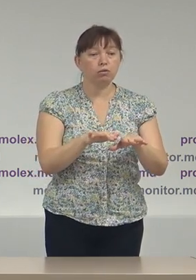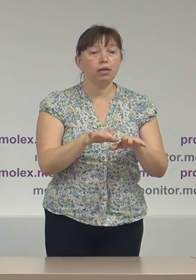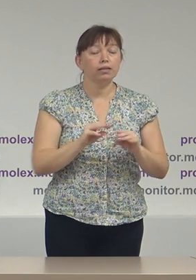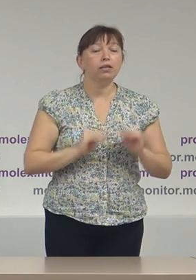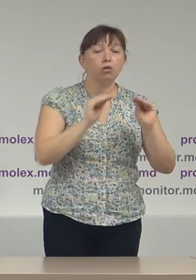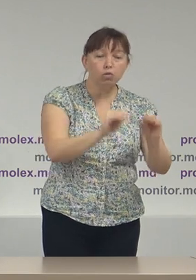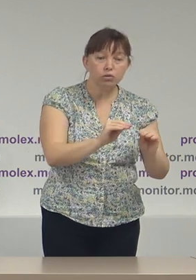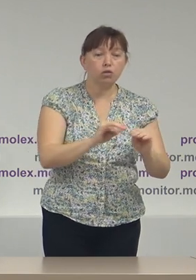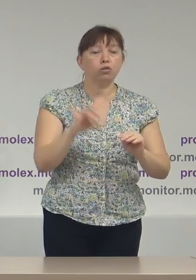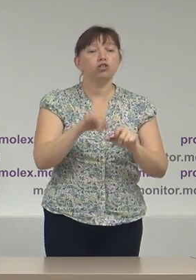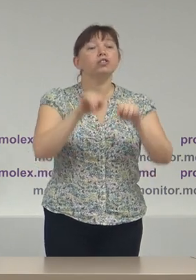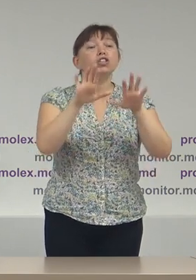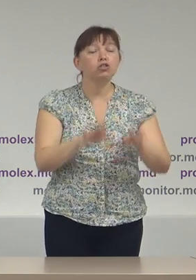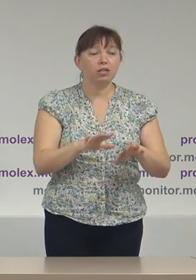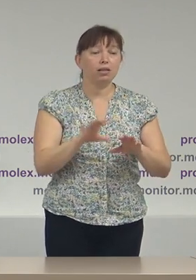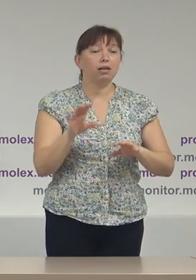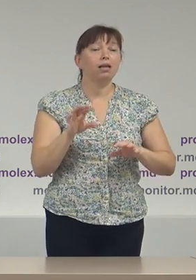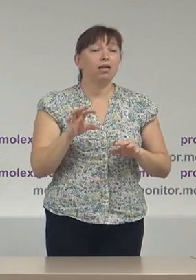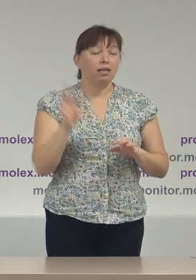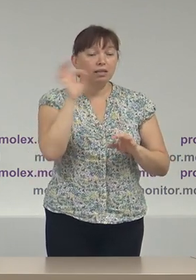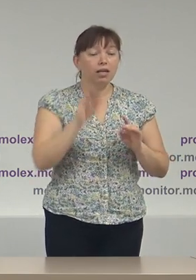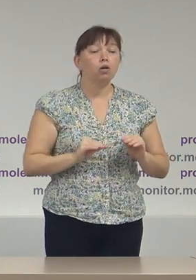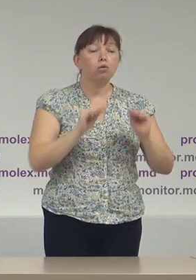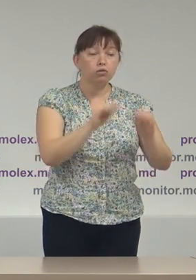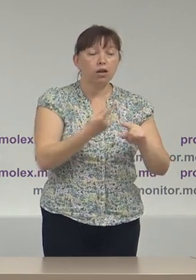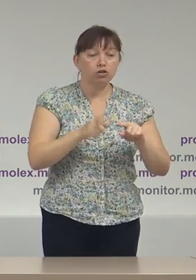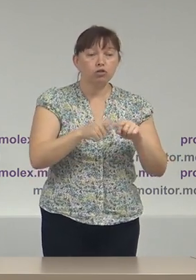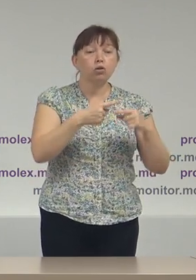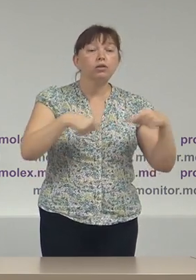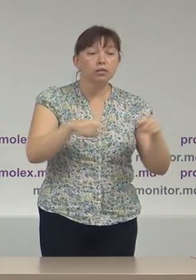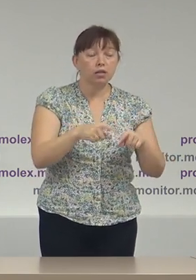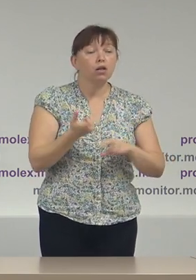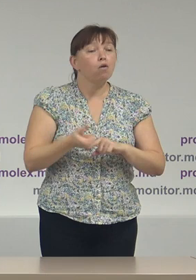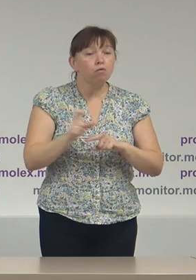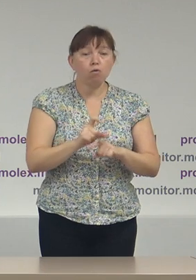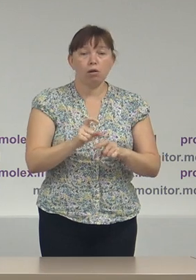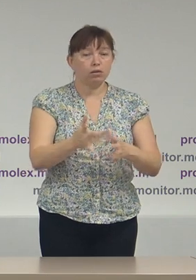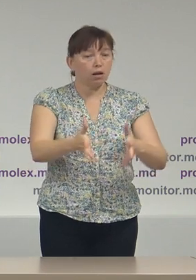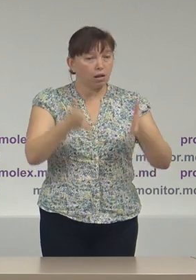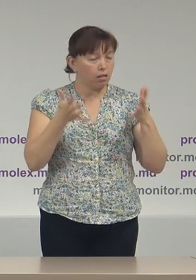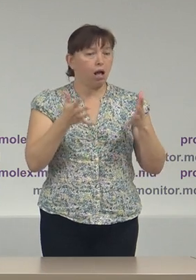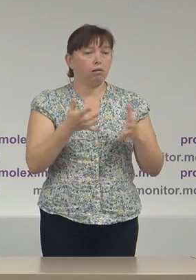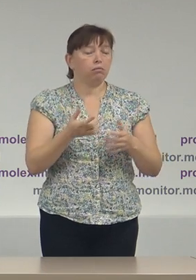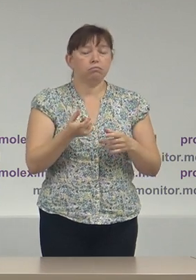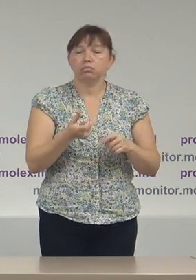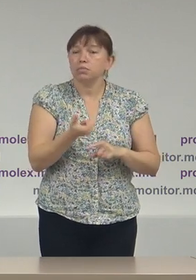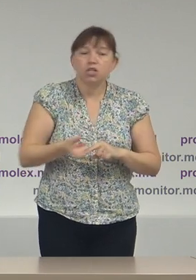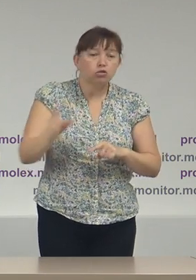constituire și decizia de constituire a secțiilor de votare este cea mai explicită, cea mai clară